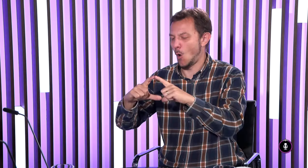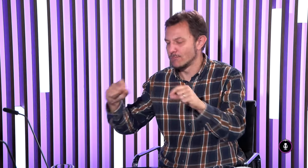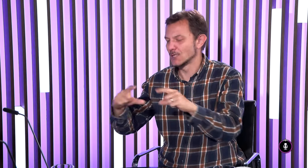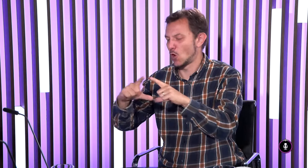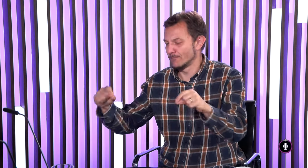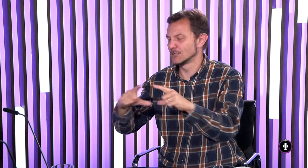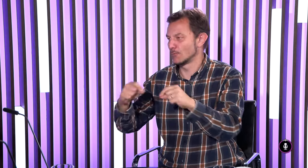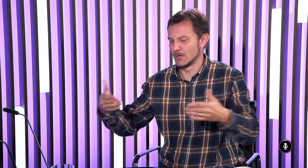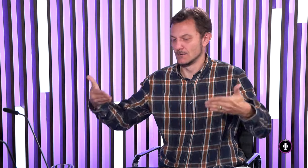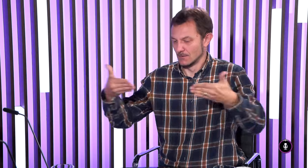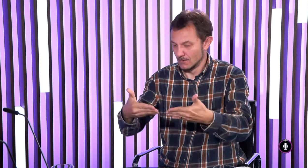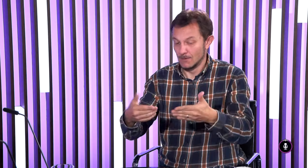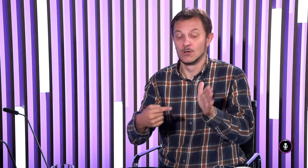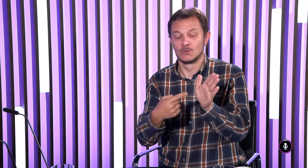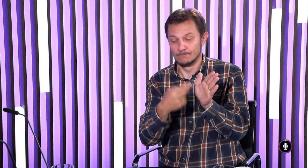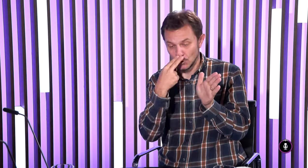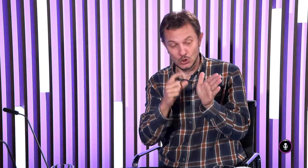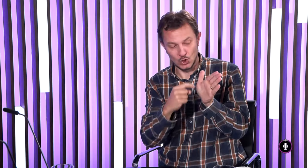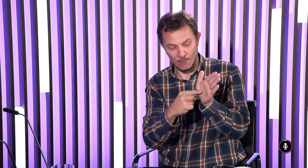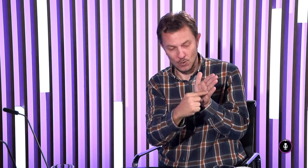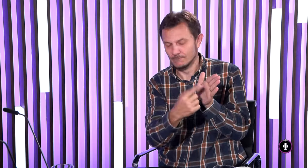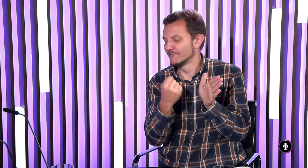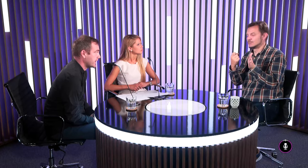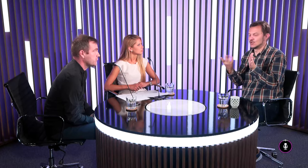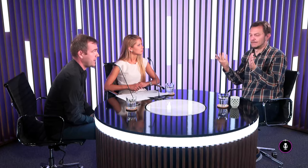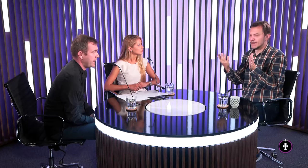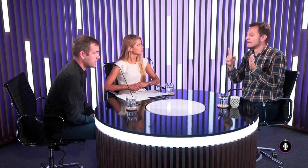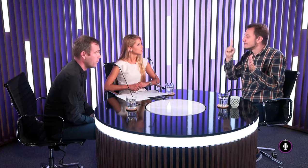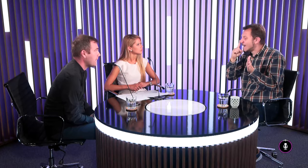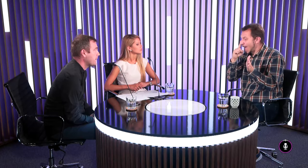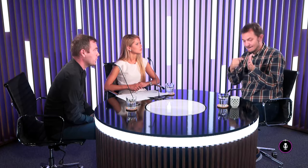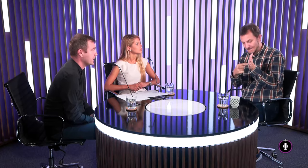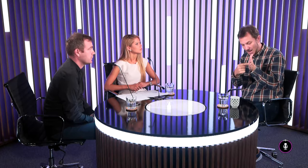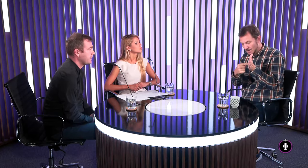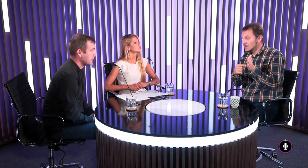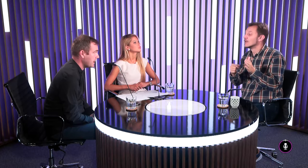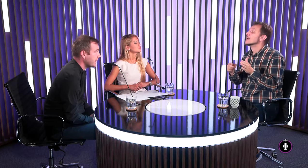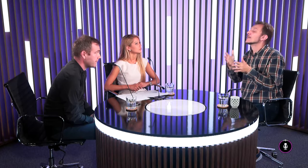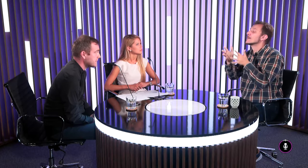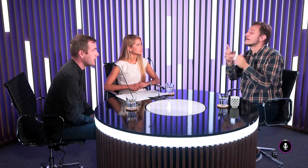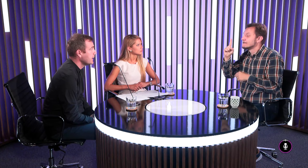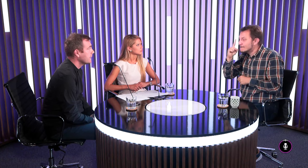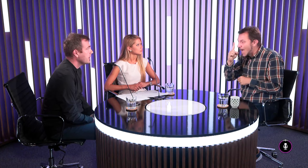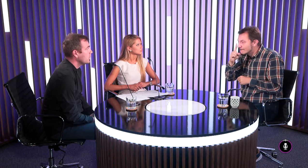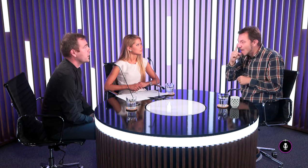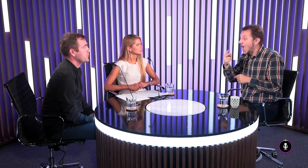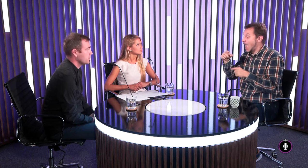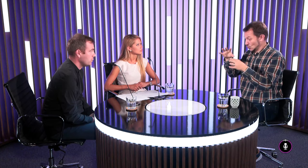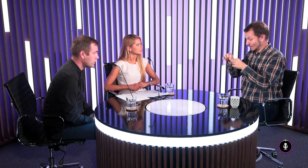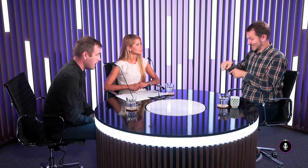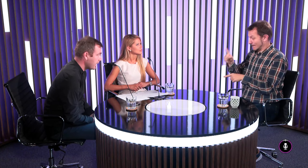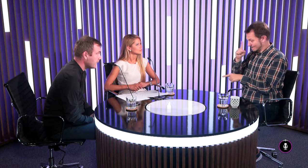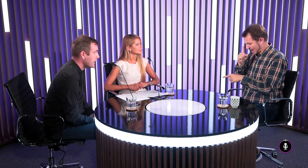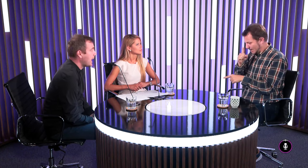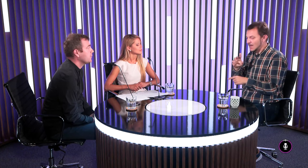a ako sa učíme? Učíme sa cez obrázky, cez kartičky. A to také, že máme aj slovo a máme aj obrázok. Napríklad mama, napísané, ukážem